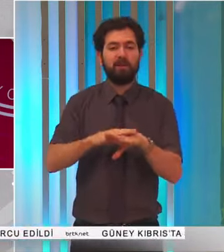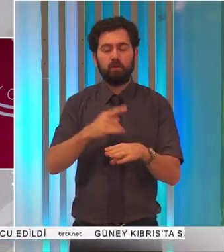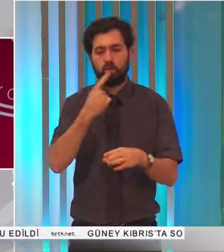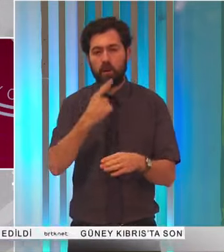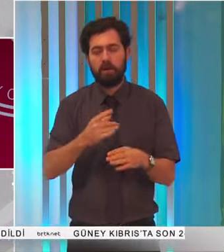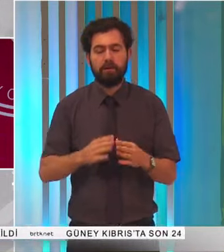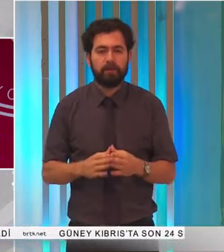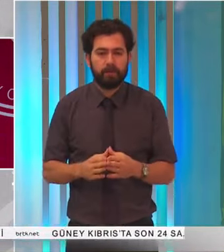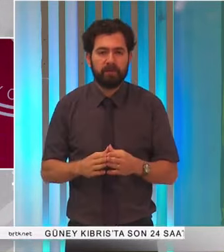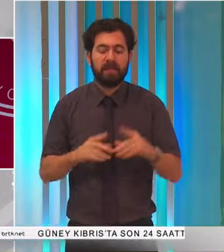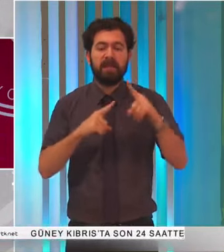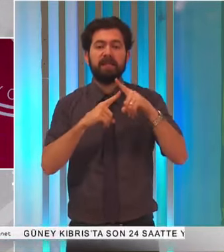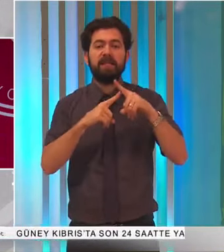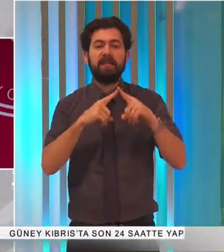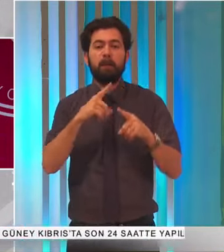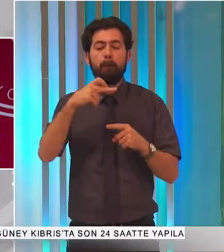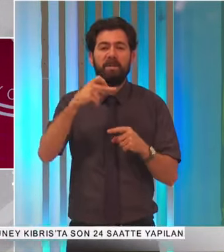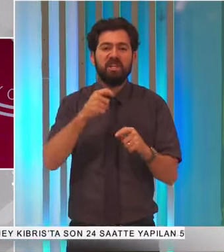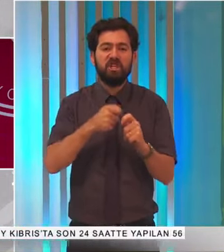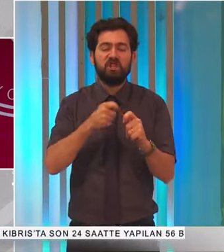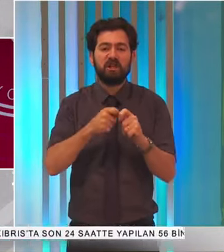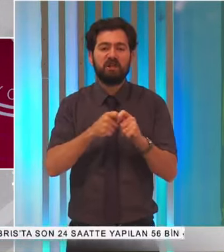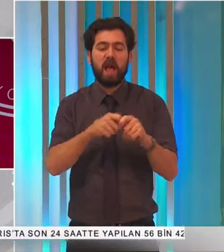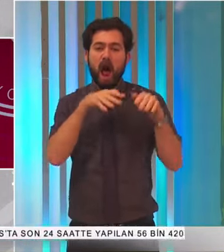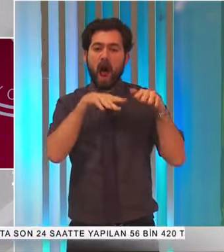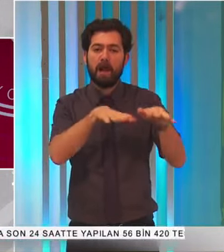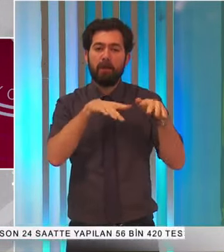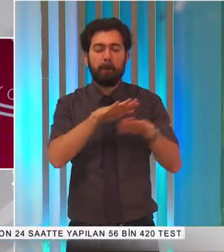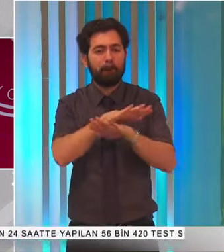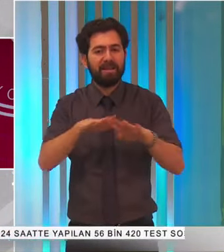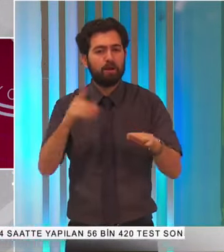Tıp iş ise eylemlerinin sonlandırıldığını duyurdu.